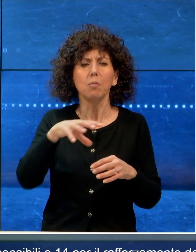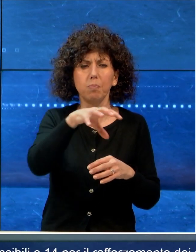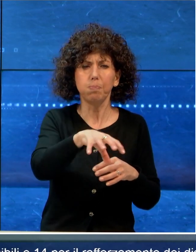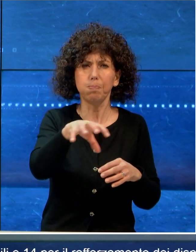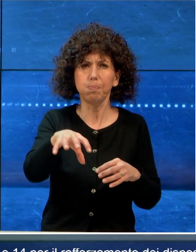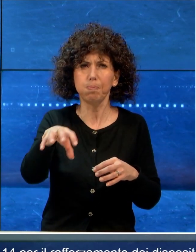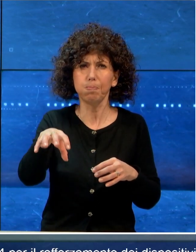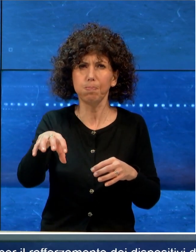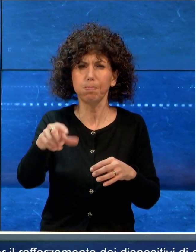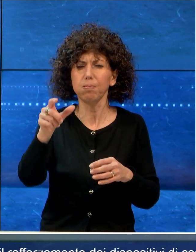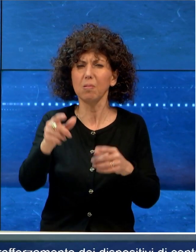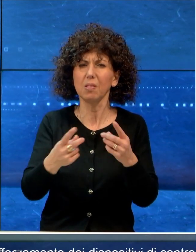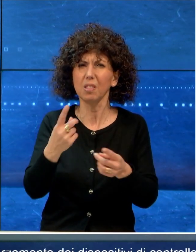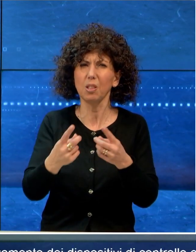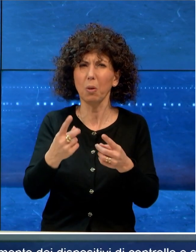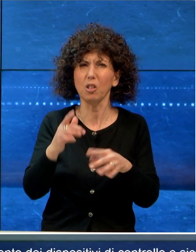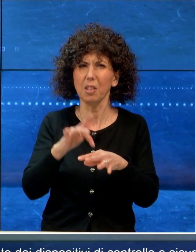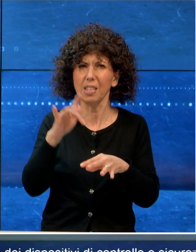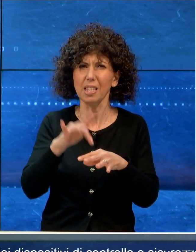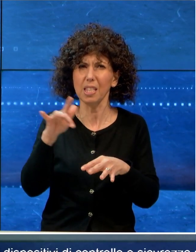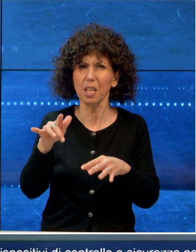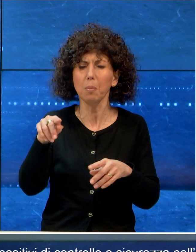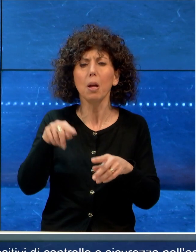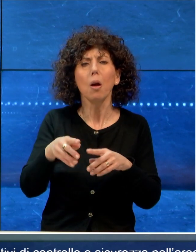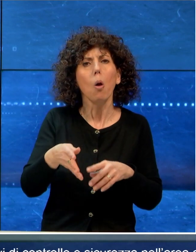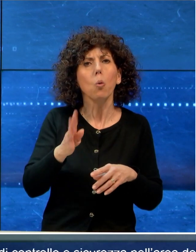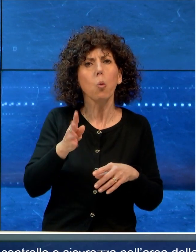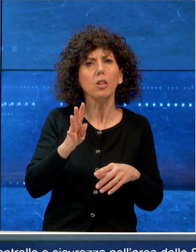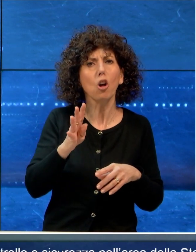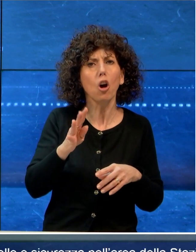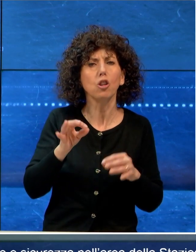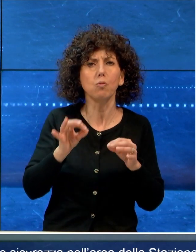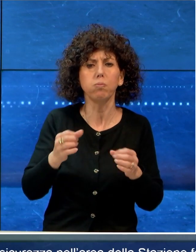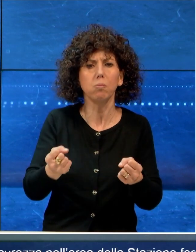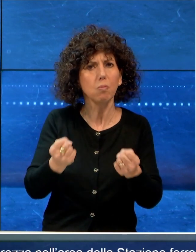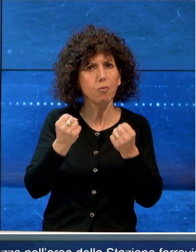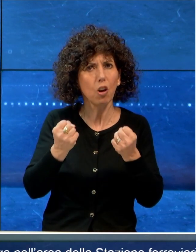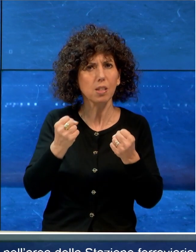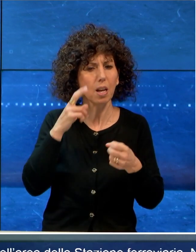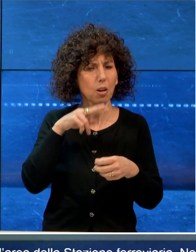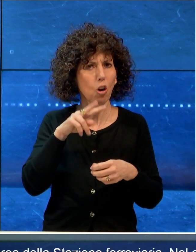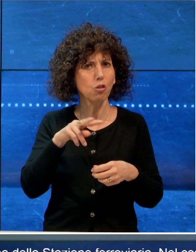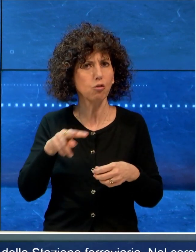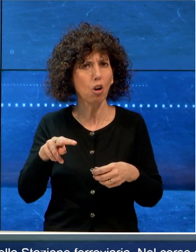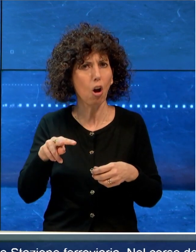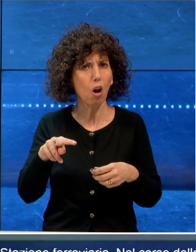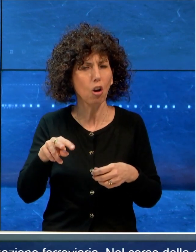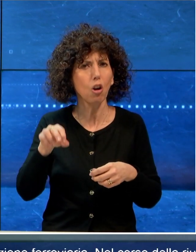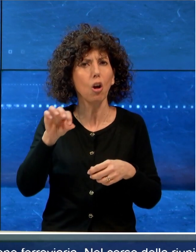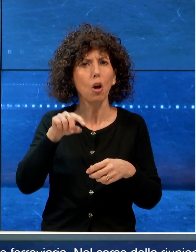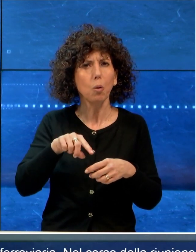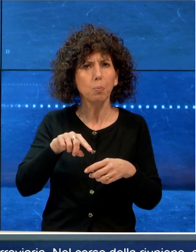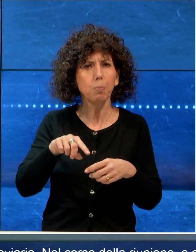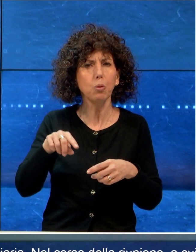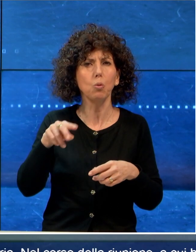obiettivi sensibili e 14 per il rafforzamento dei dispositivi